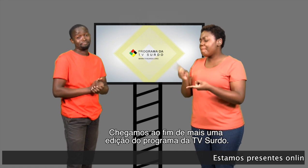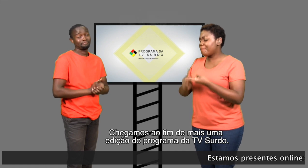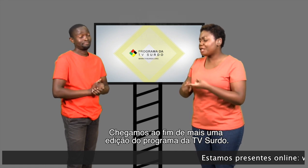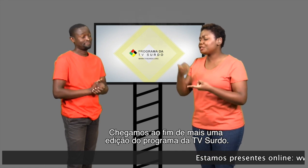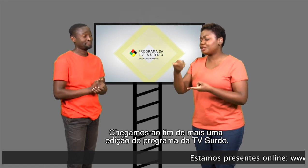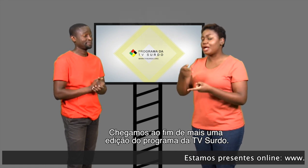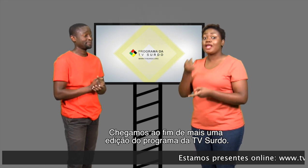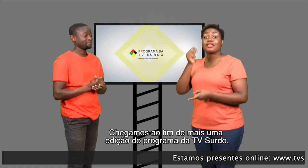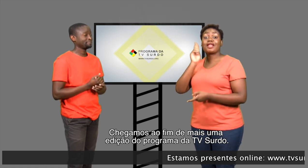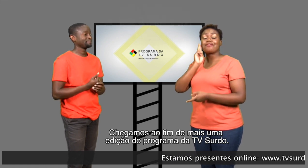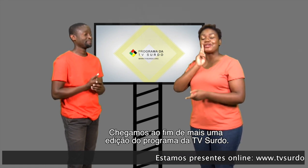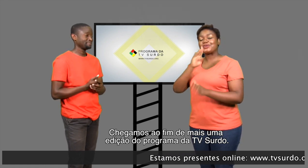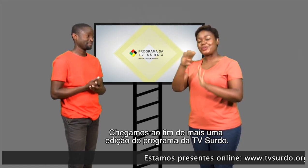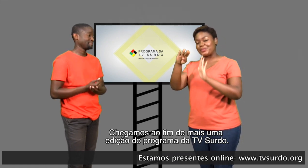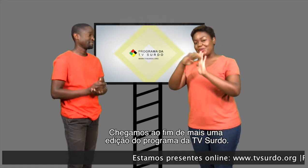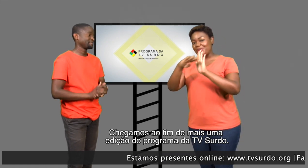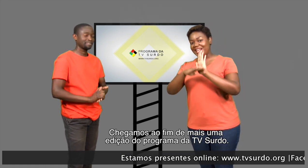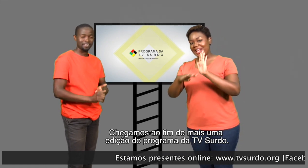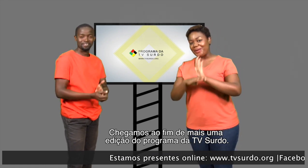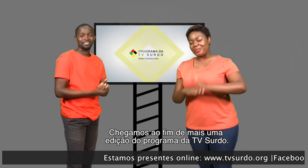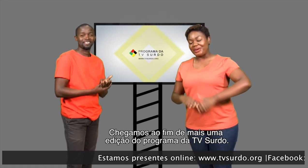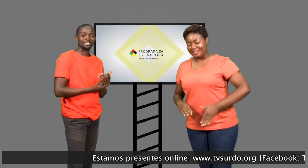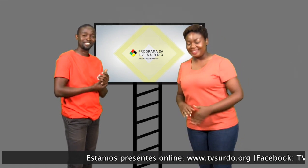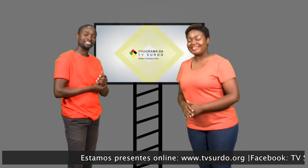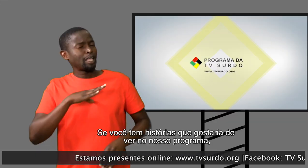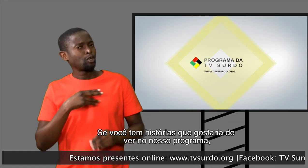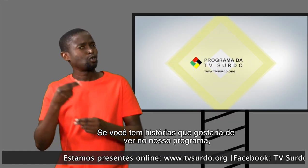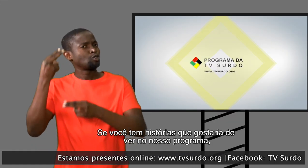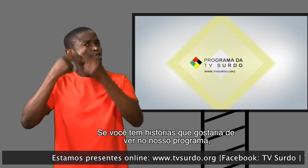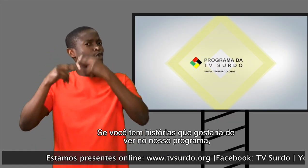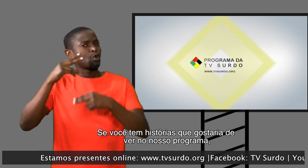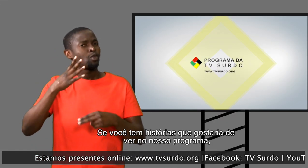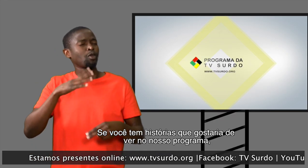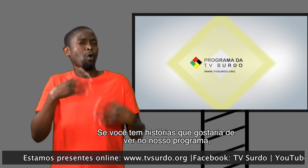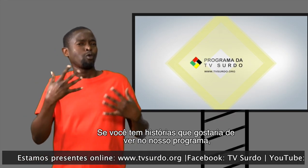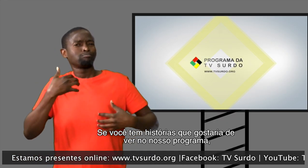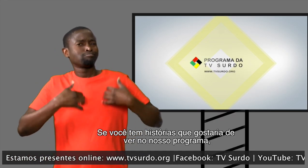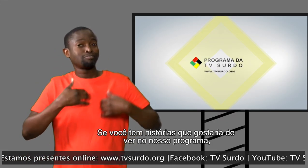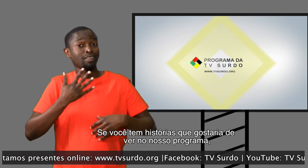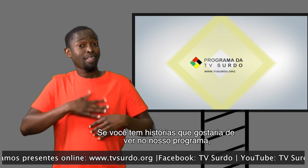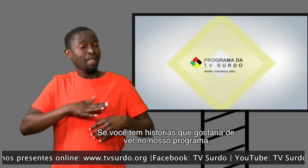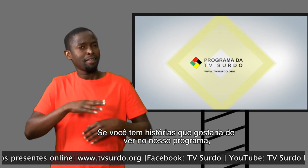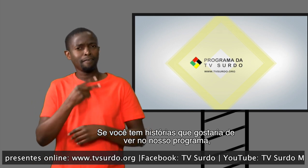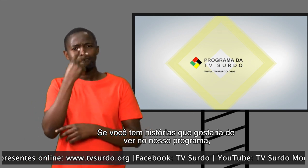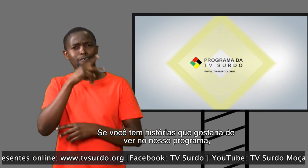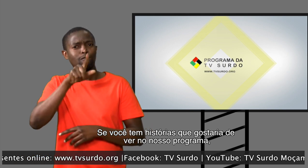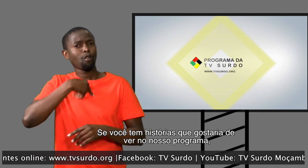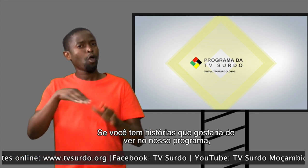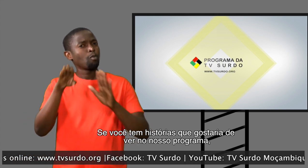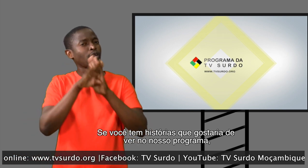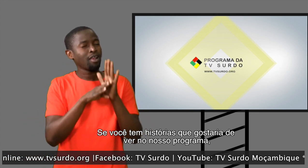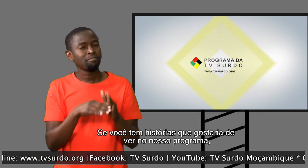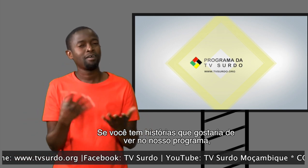do programa da TV Surdo se você tem histórias que gostaria de ver no nosso programa